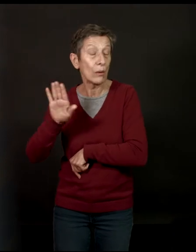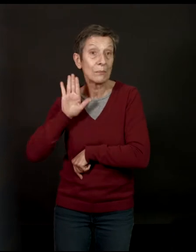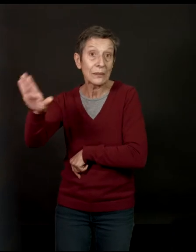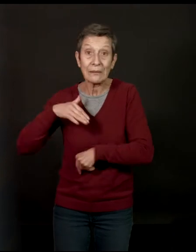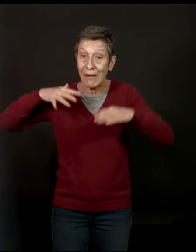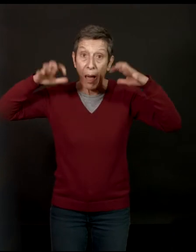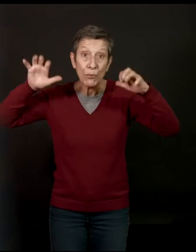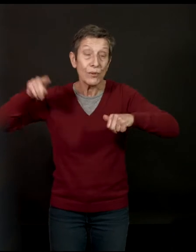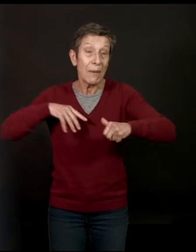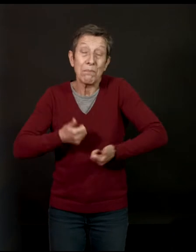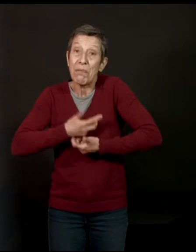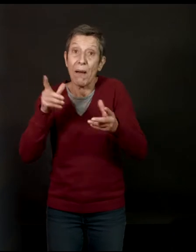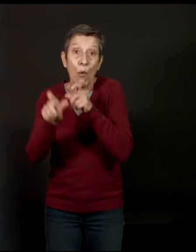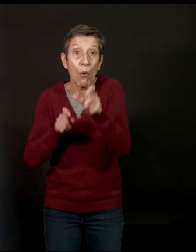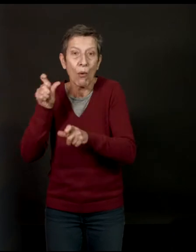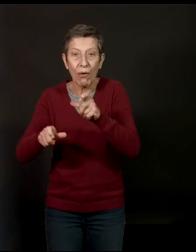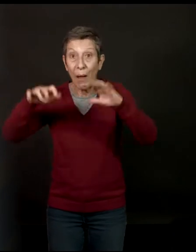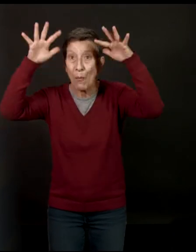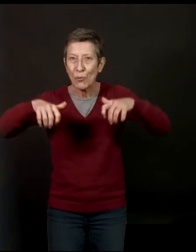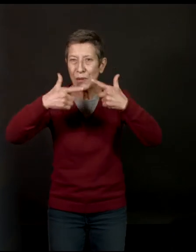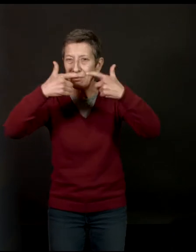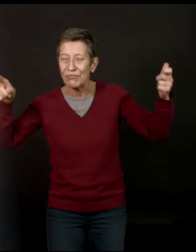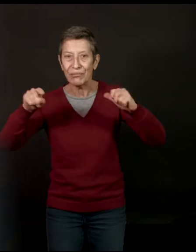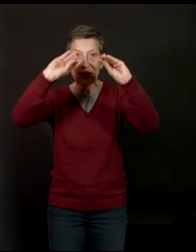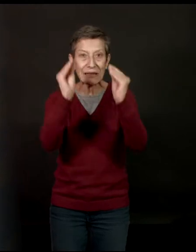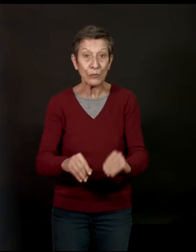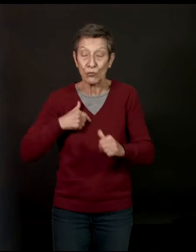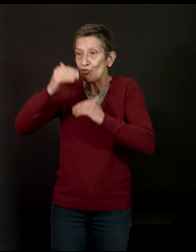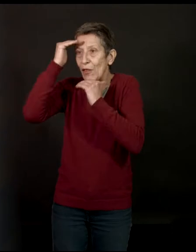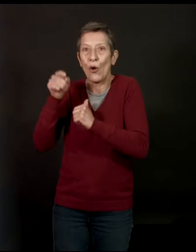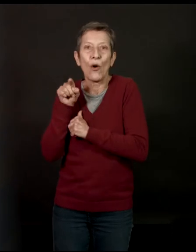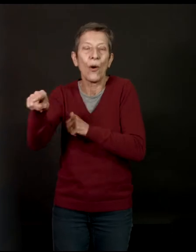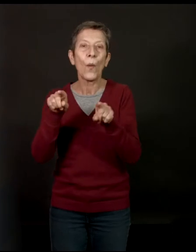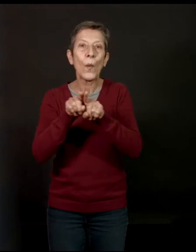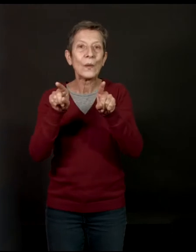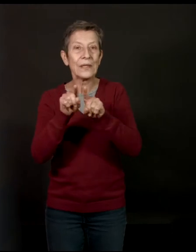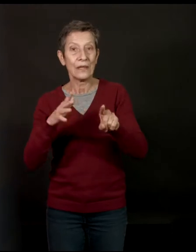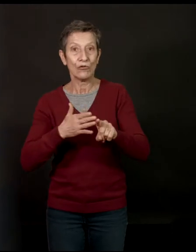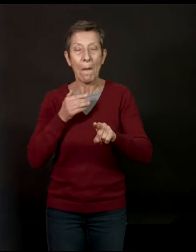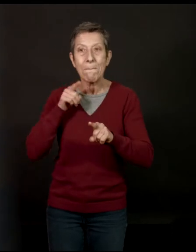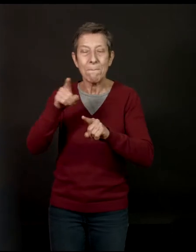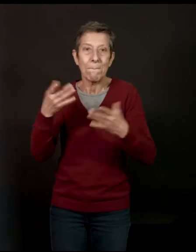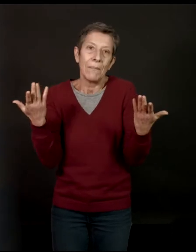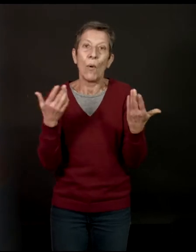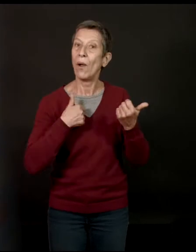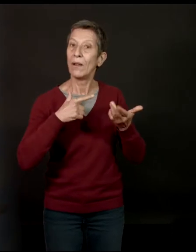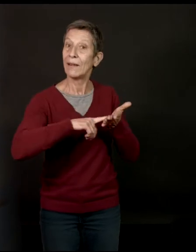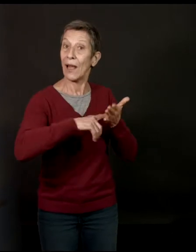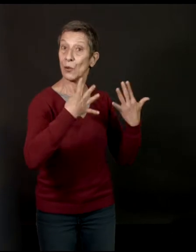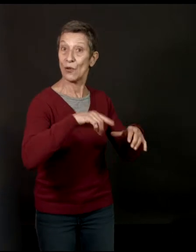pluie. Toutes les pluies ont leur description, etc. Et j'adore Simonon pour ça. J'aime aussi sa brièveté. J'aime la longueur chez les uns